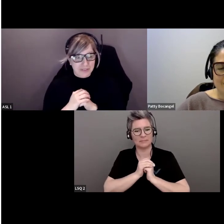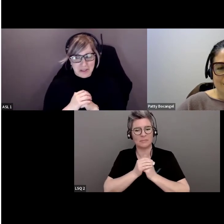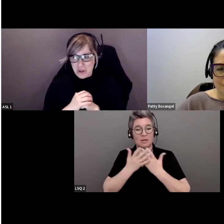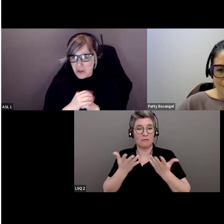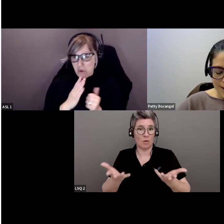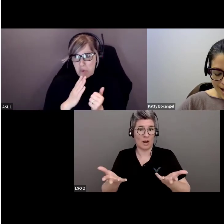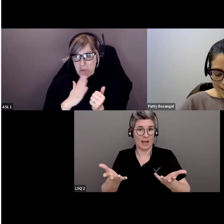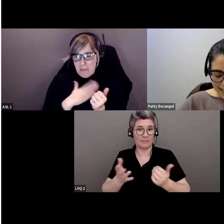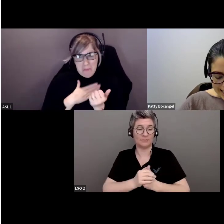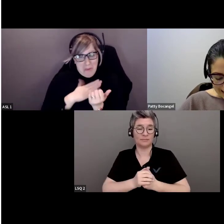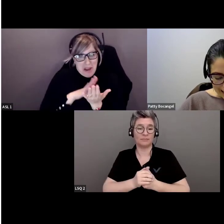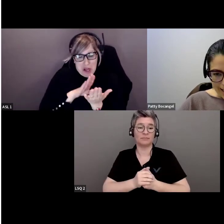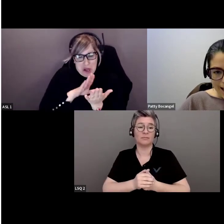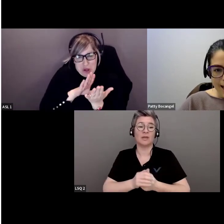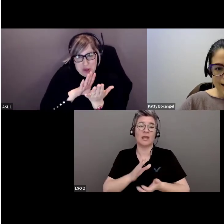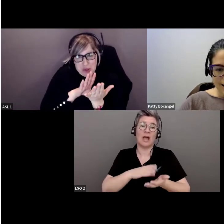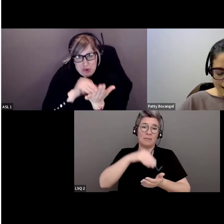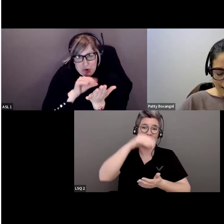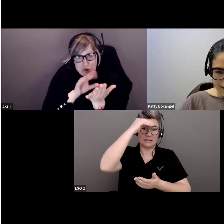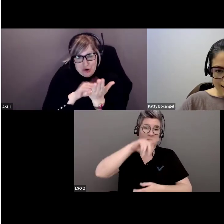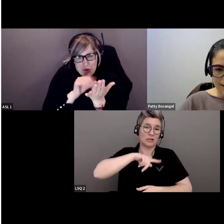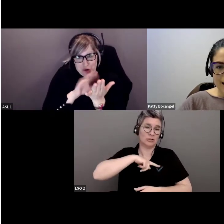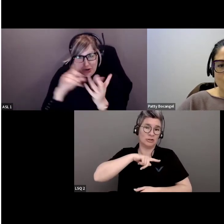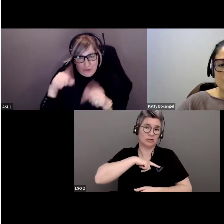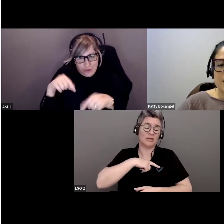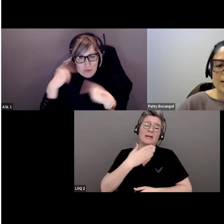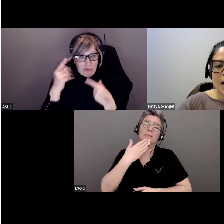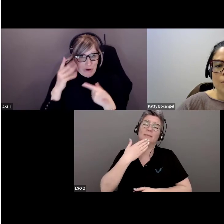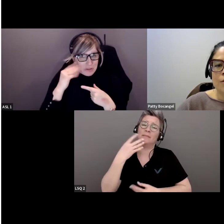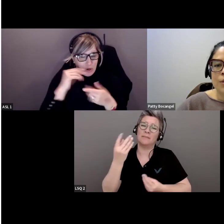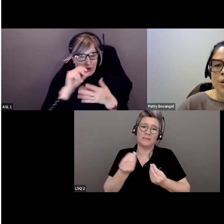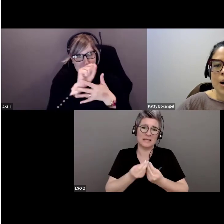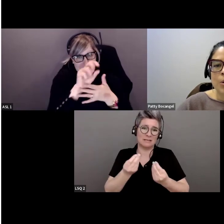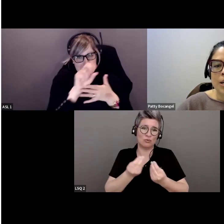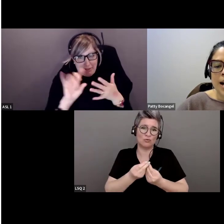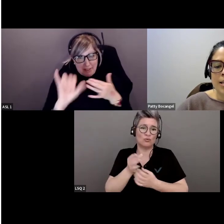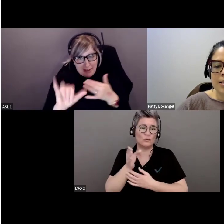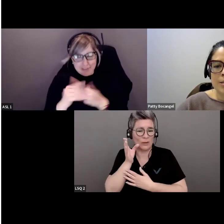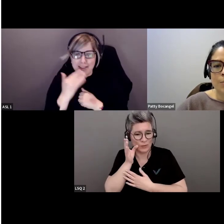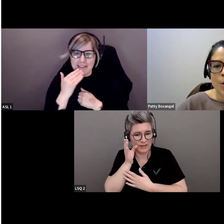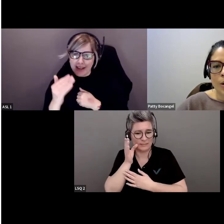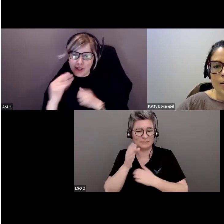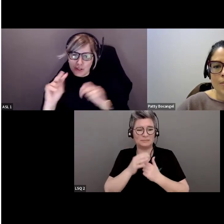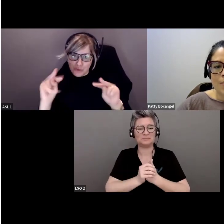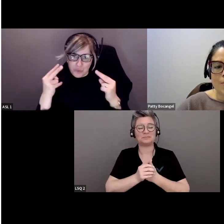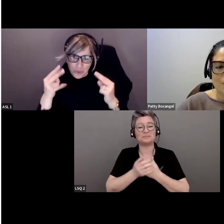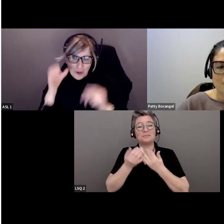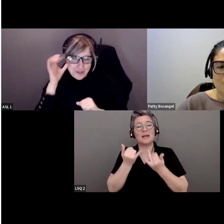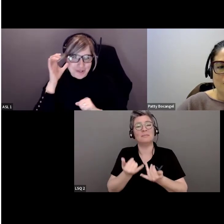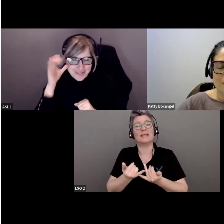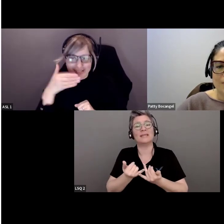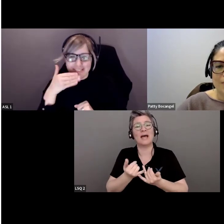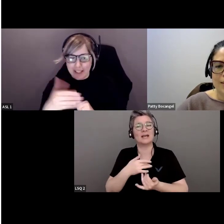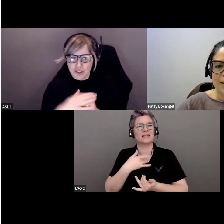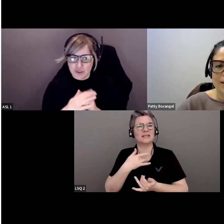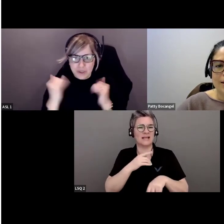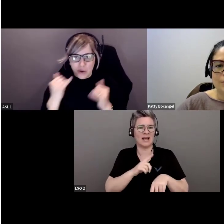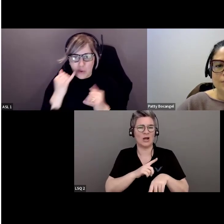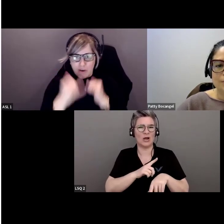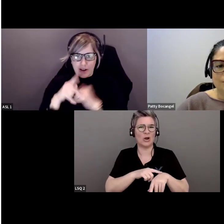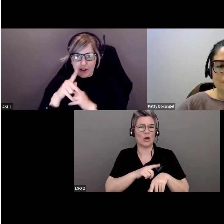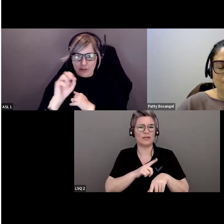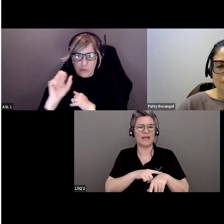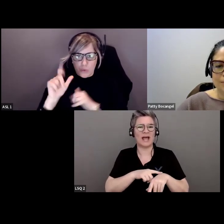voilà mes apprentissages et je vous remercie beaucoup de m'avoir écouté. À présent, je crois qu'il est temps de passer